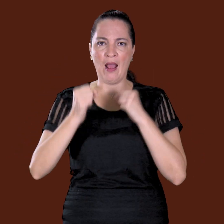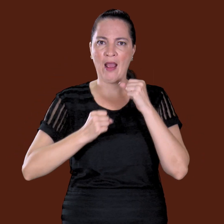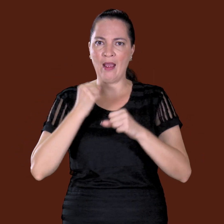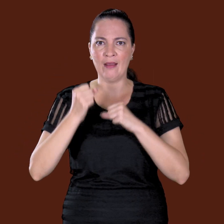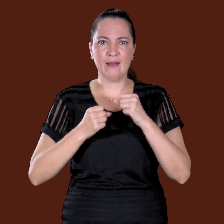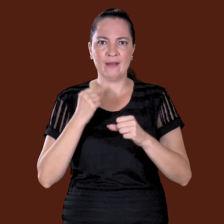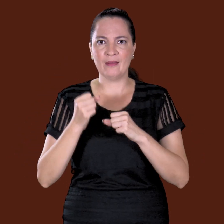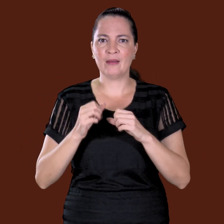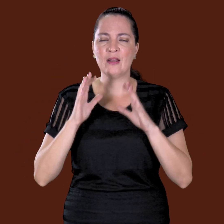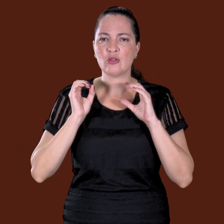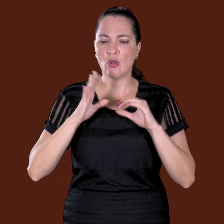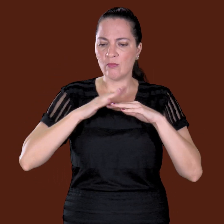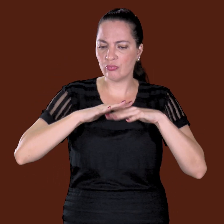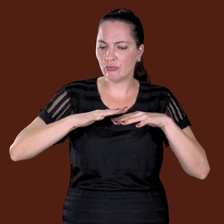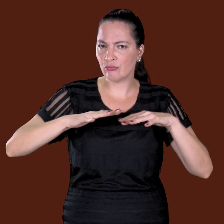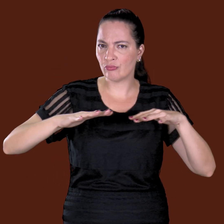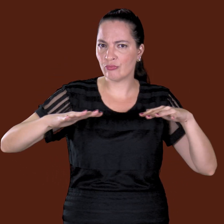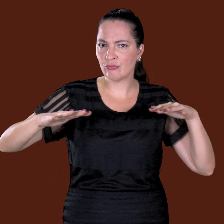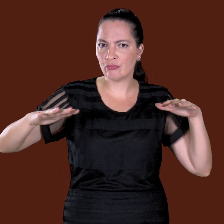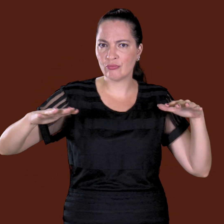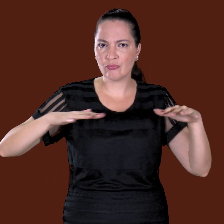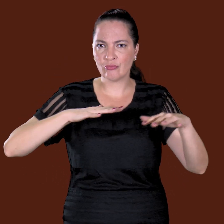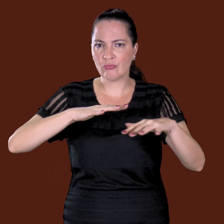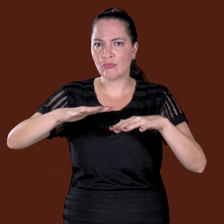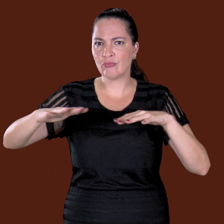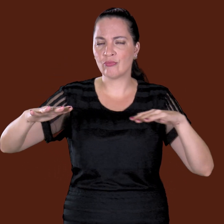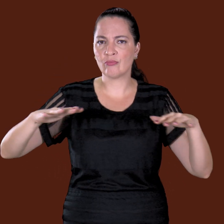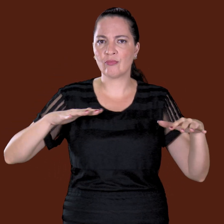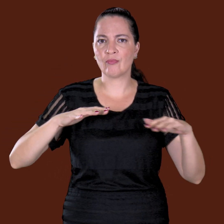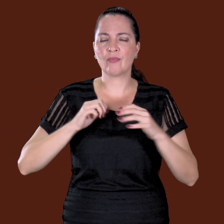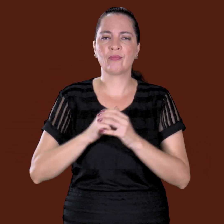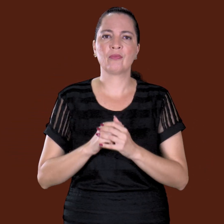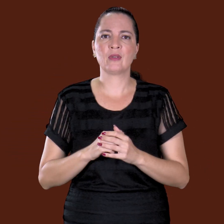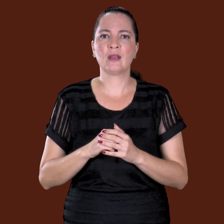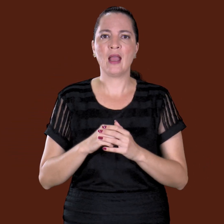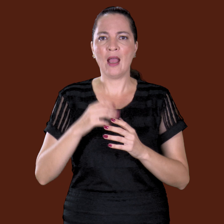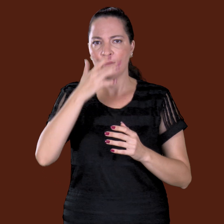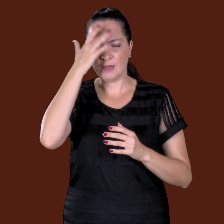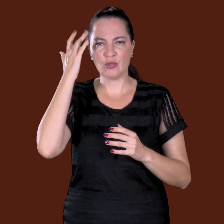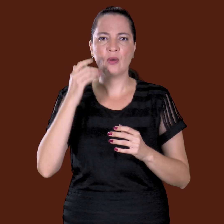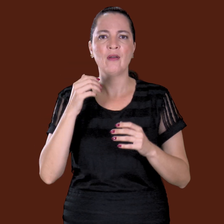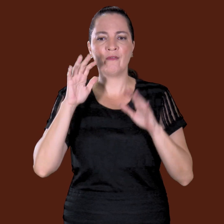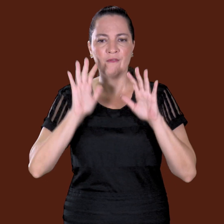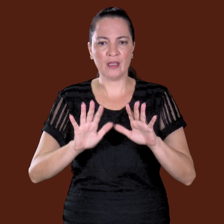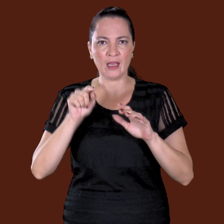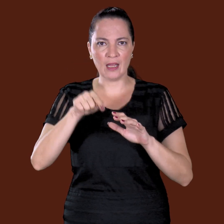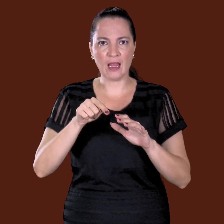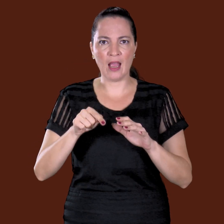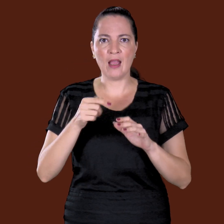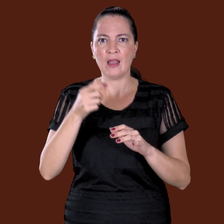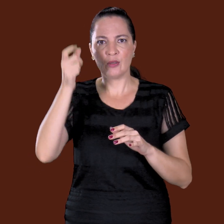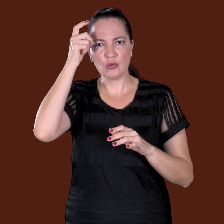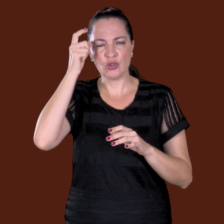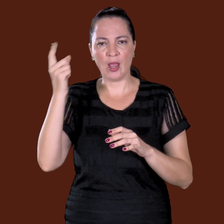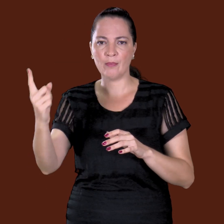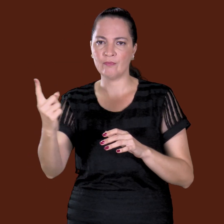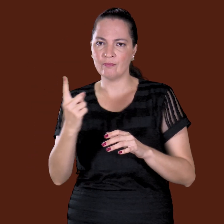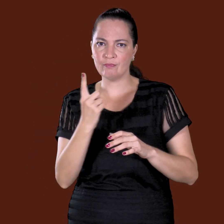é só laje no chão e vai lá pra baixo pra perto de um copo. Vai pra lá de noite, fica lá, o cabra vem pra conversar.